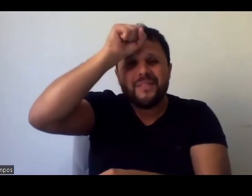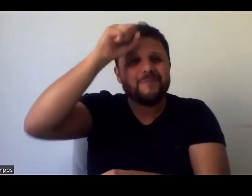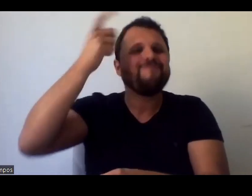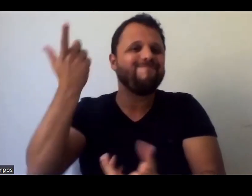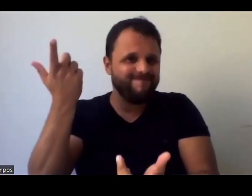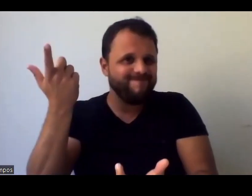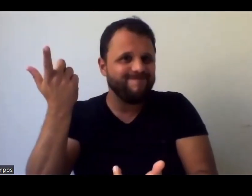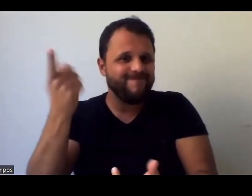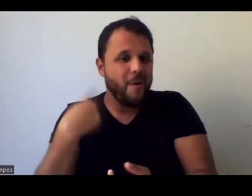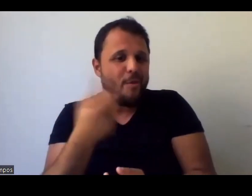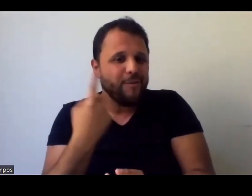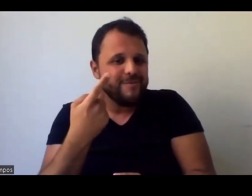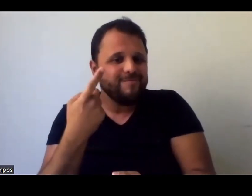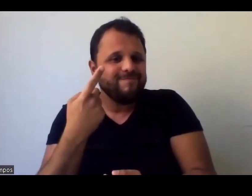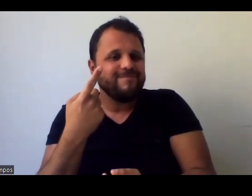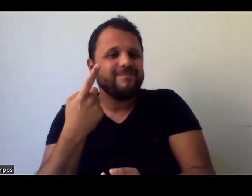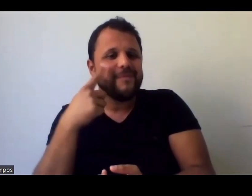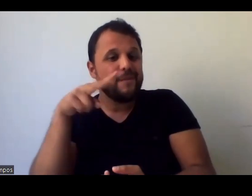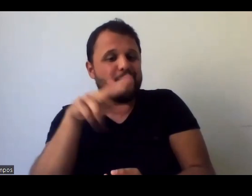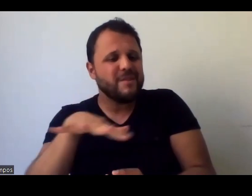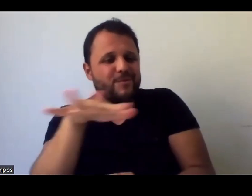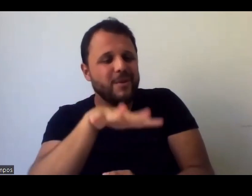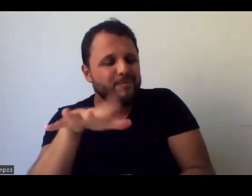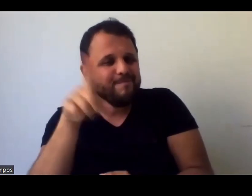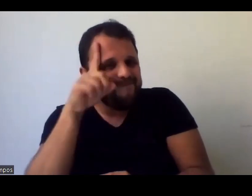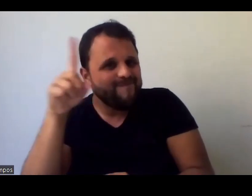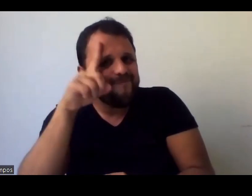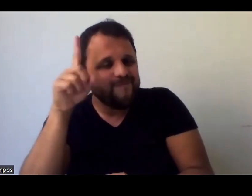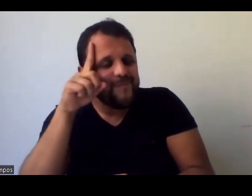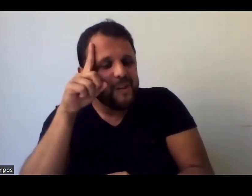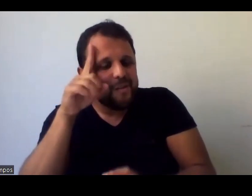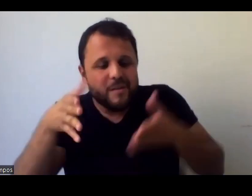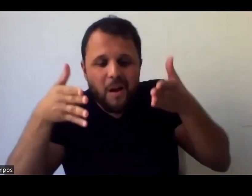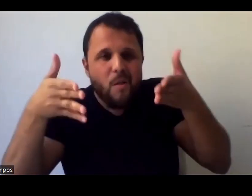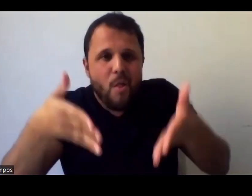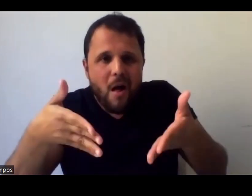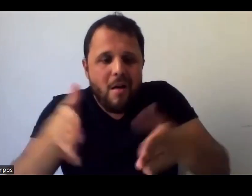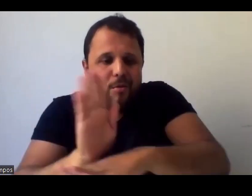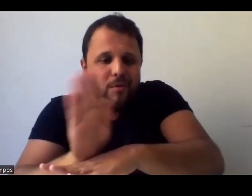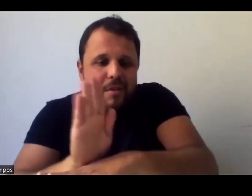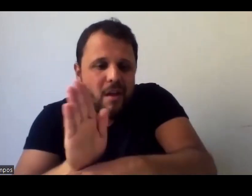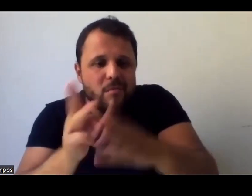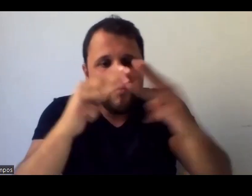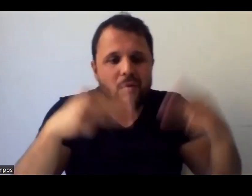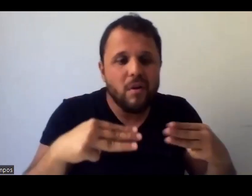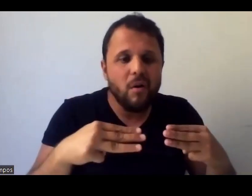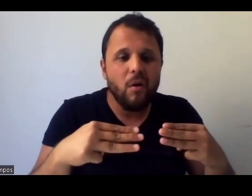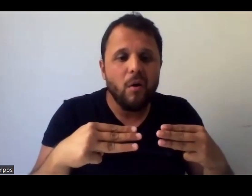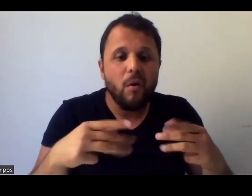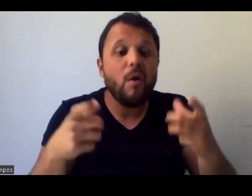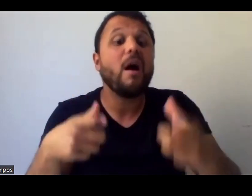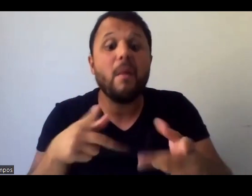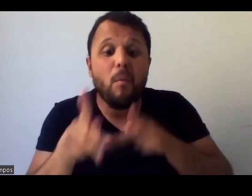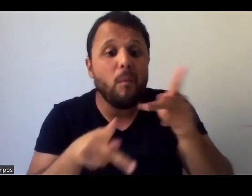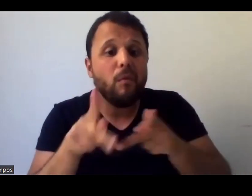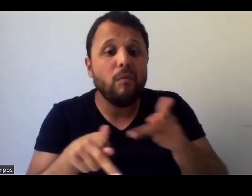isso todos os dias, né? Cadê esse? Cadê o povo que vem conhecer a arte brasileira, o cinema brasileiro, a